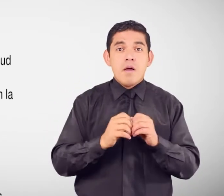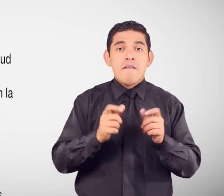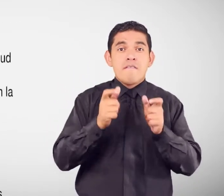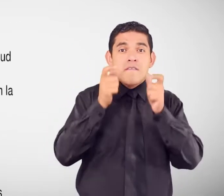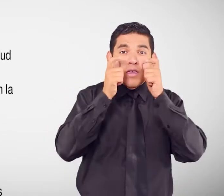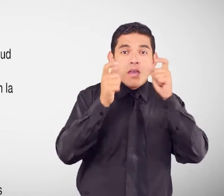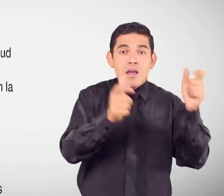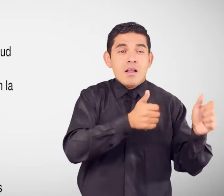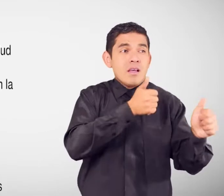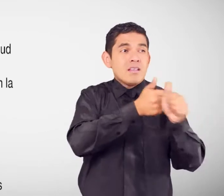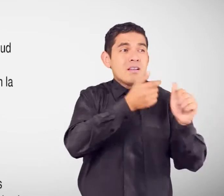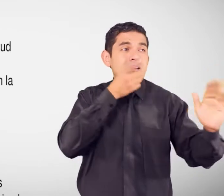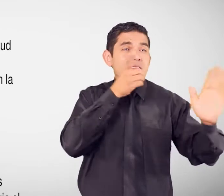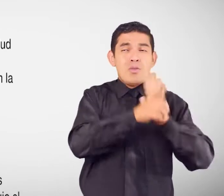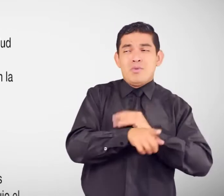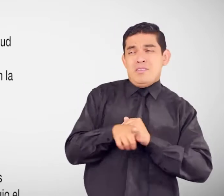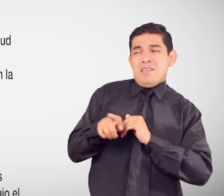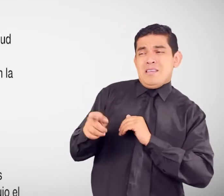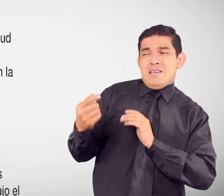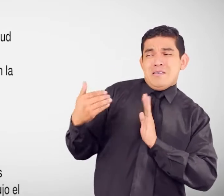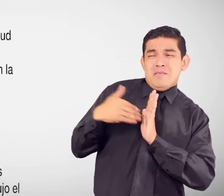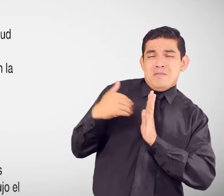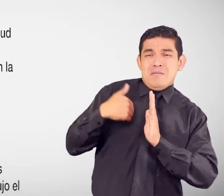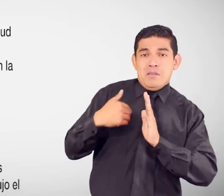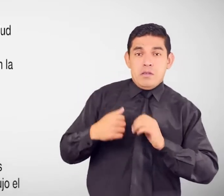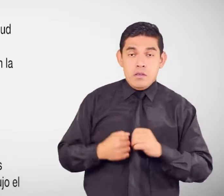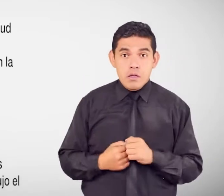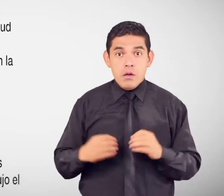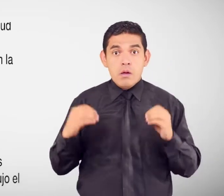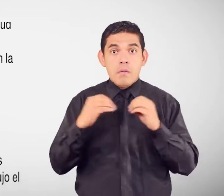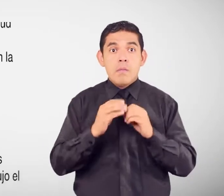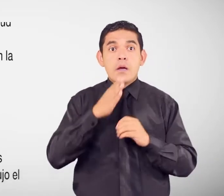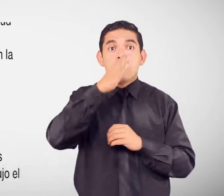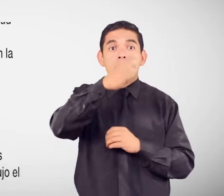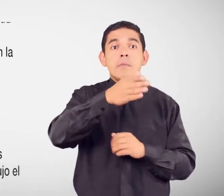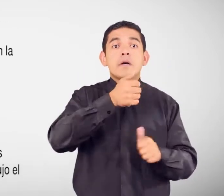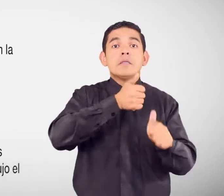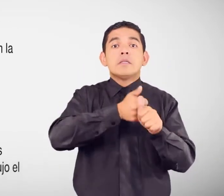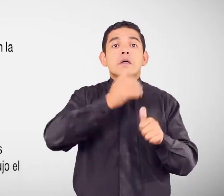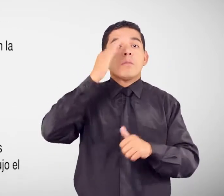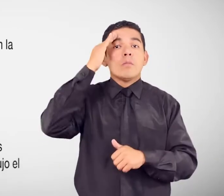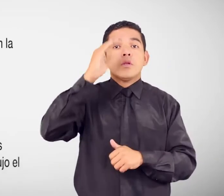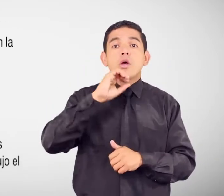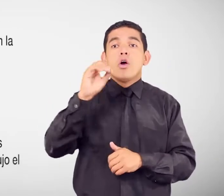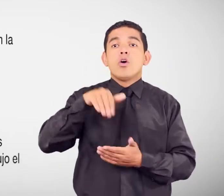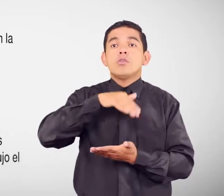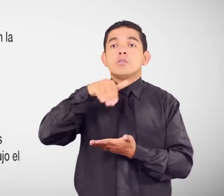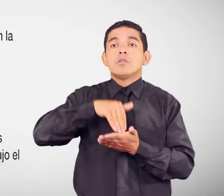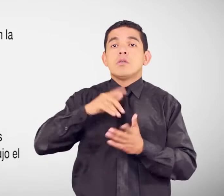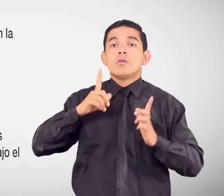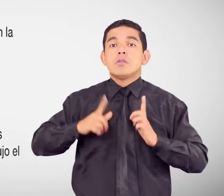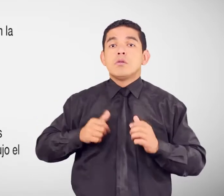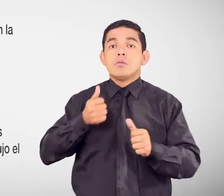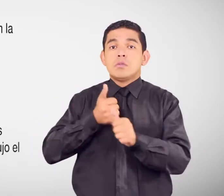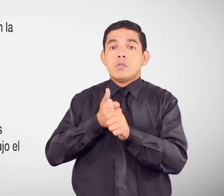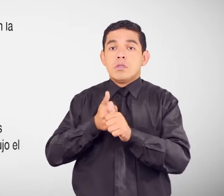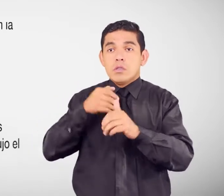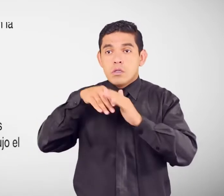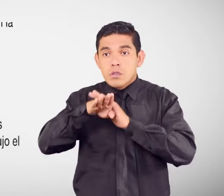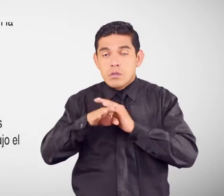O al centro de salud Público Más cercano Puedes también Hacer tu denuncia En la Defensoría Pública